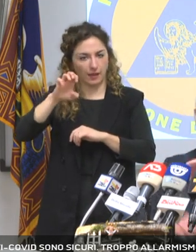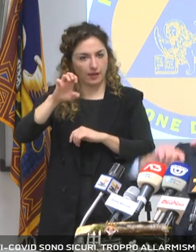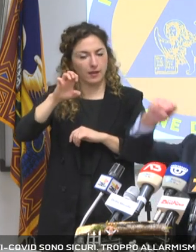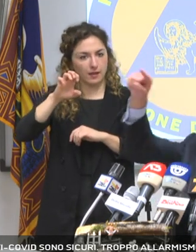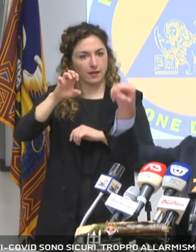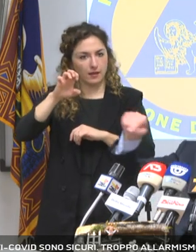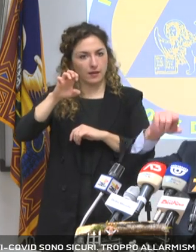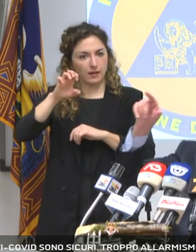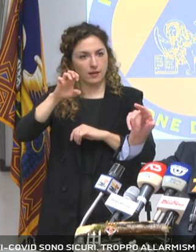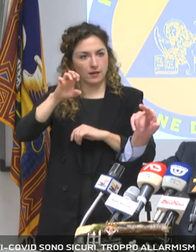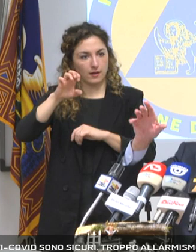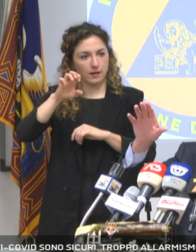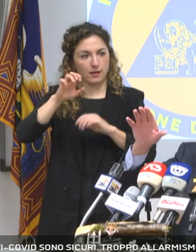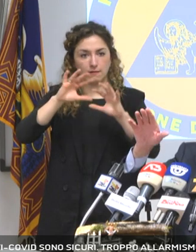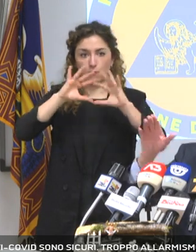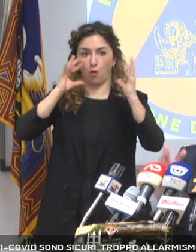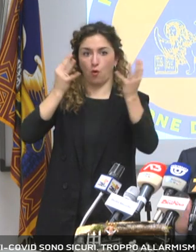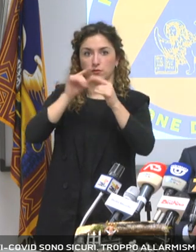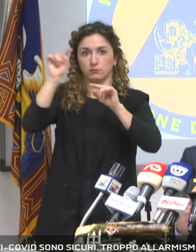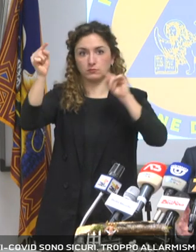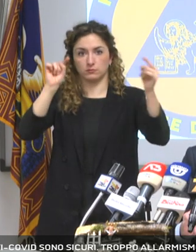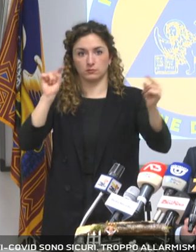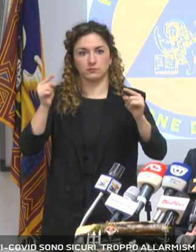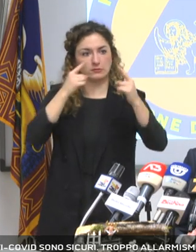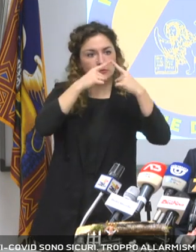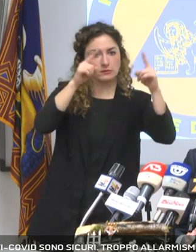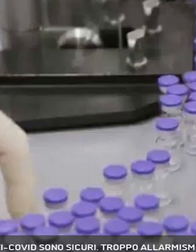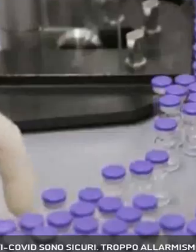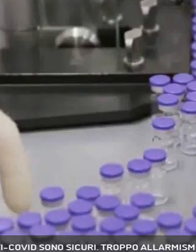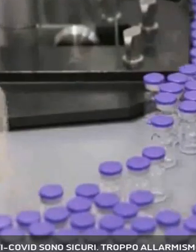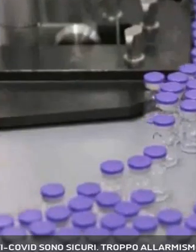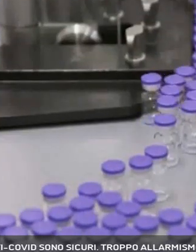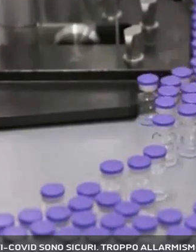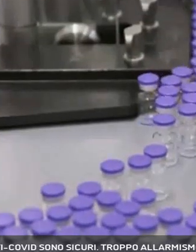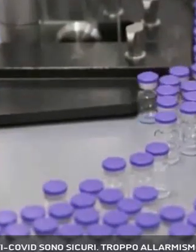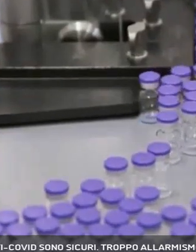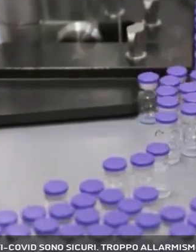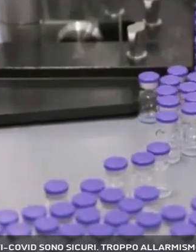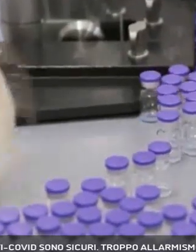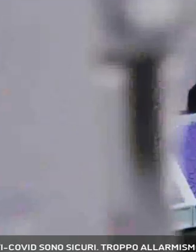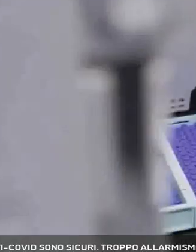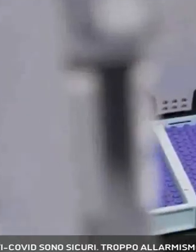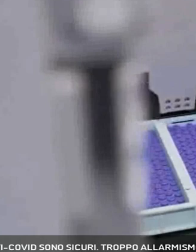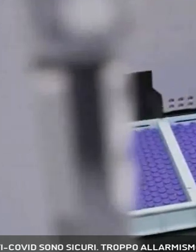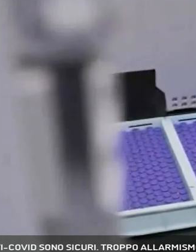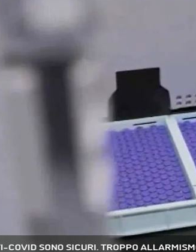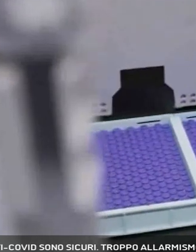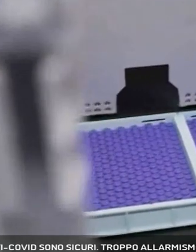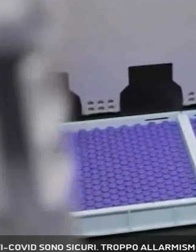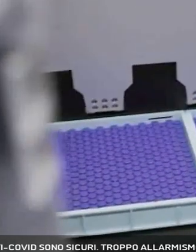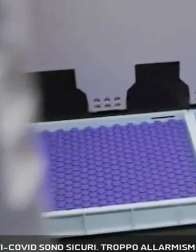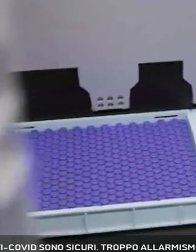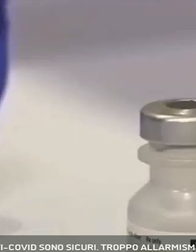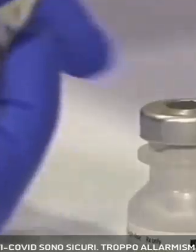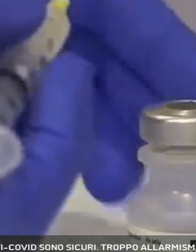che quello di Moderna, aggiunge dalla sede della protezione civile regionale di Marghera, garantiscono un'immunità sterilizzante, nessun evento